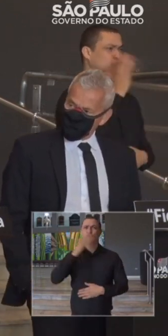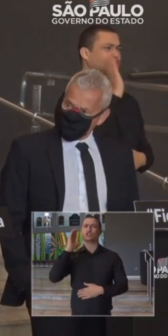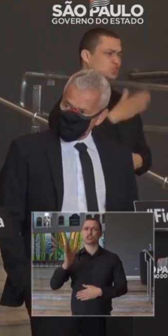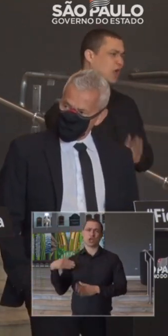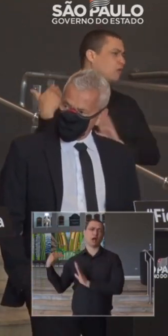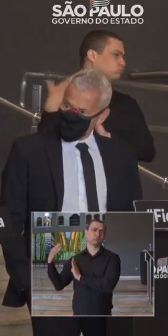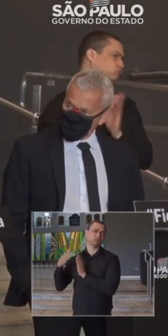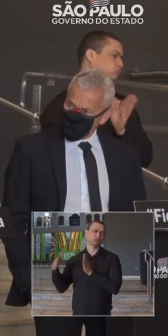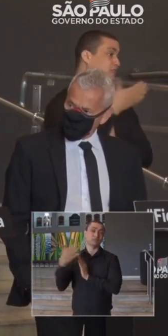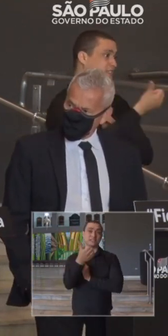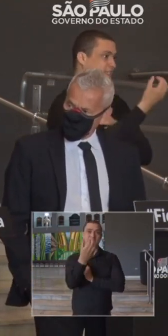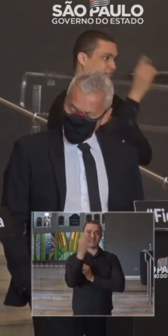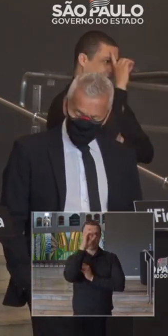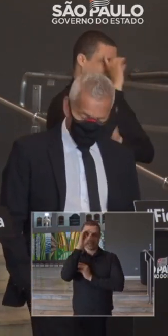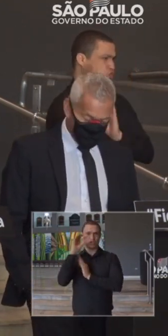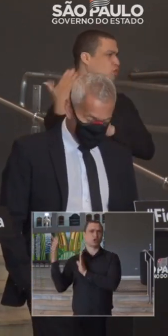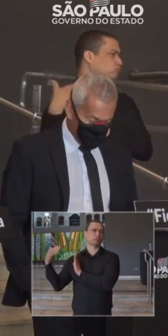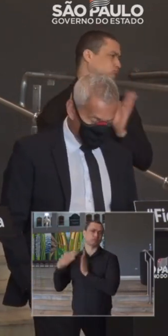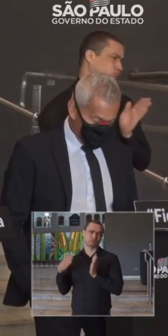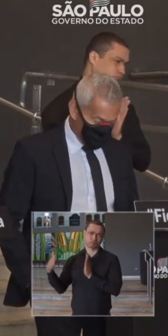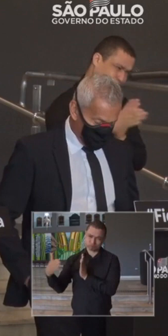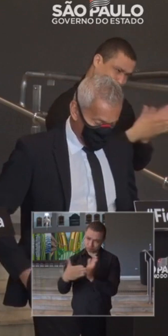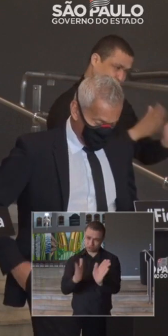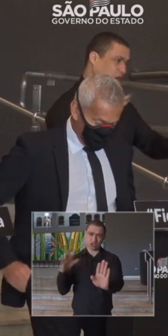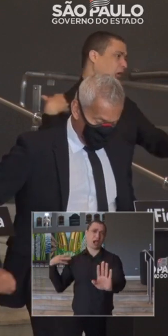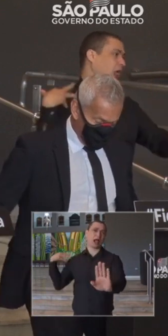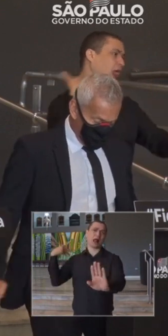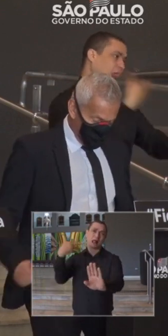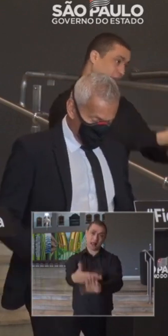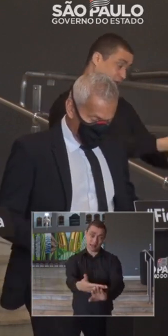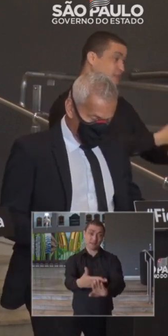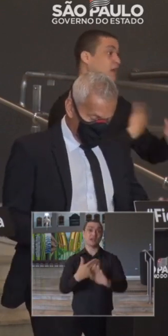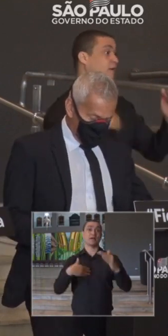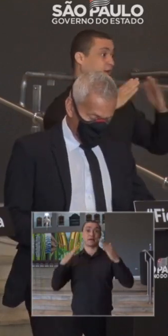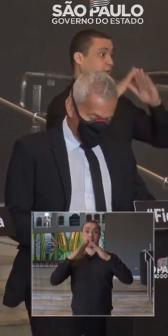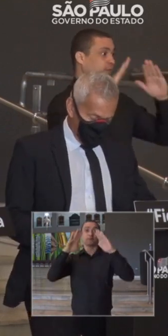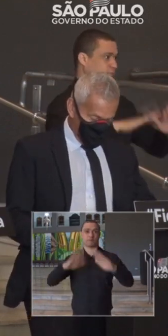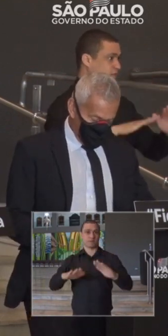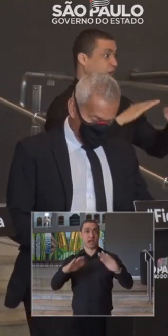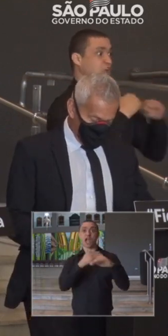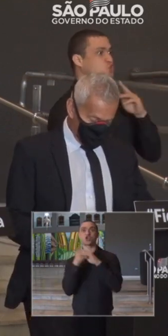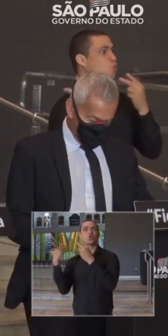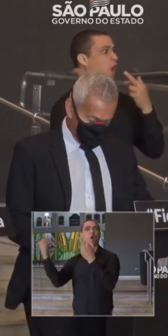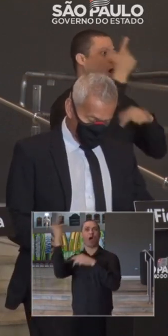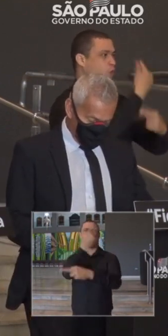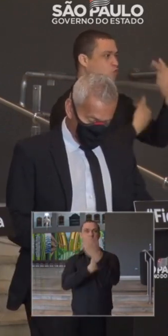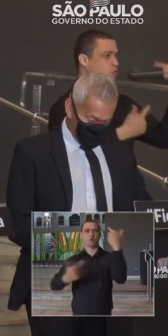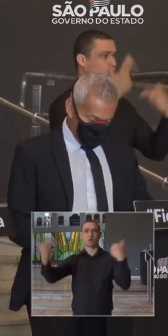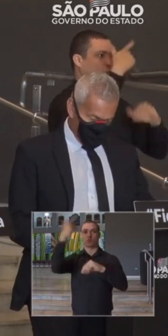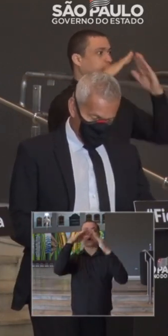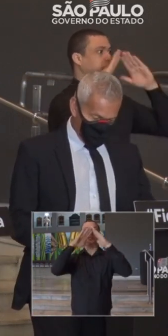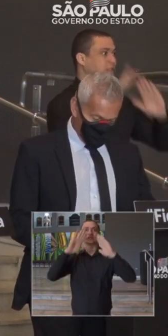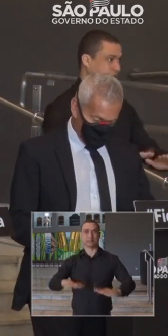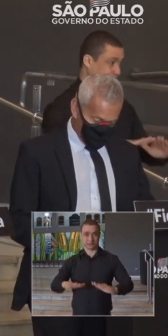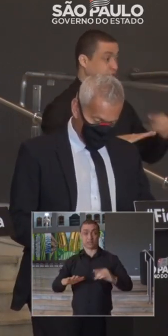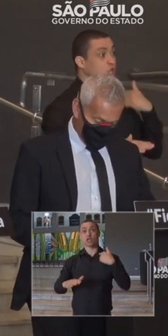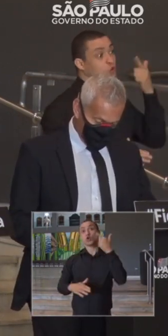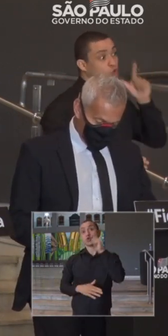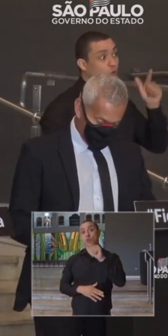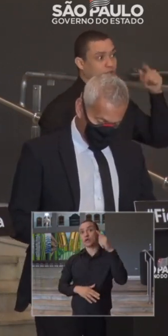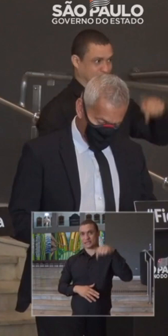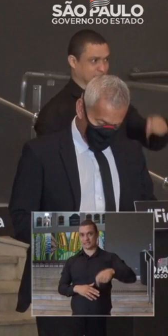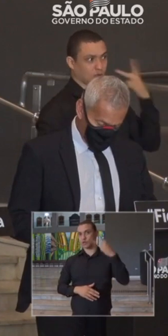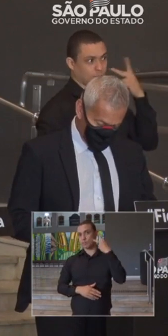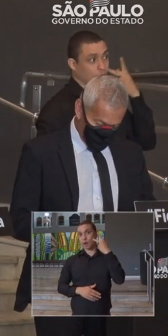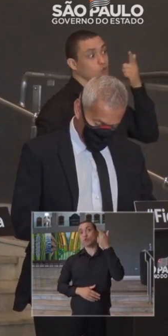caminho nesses 60 dias, governador. gente veio em um isolamento homogêneo que possibilitou, não só aqui em